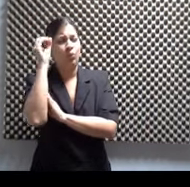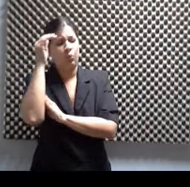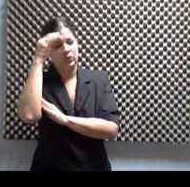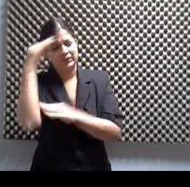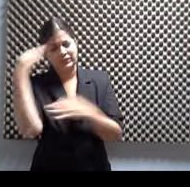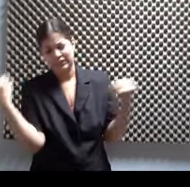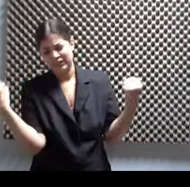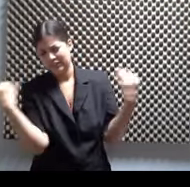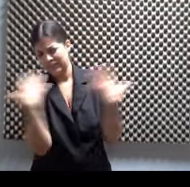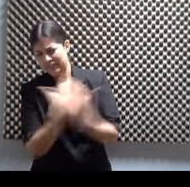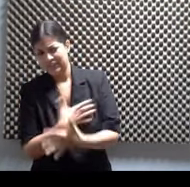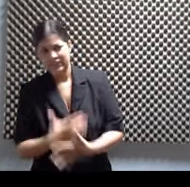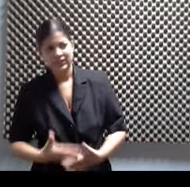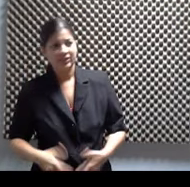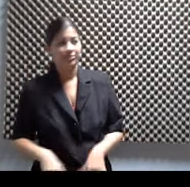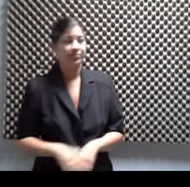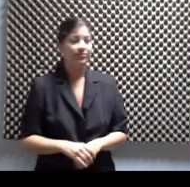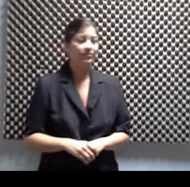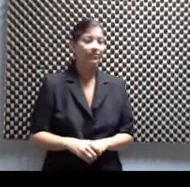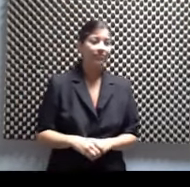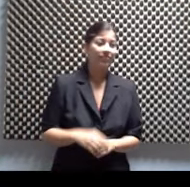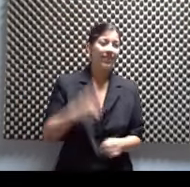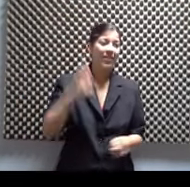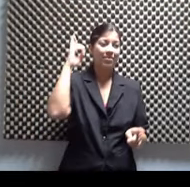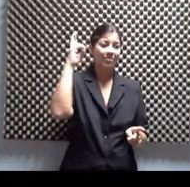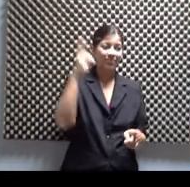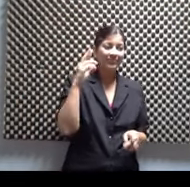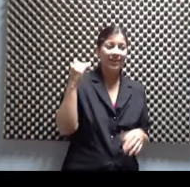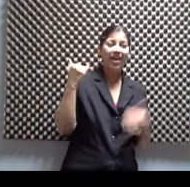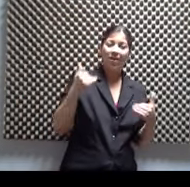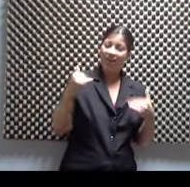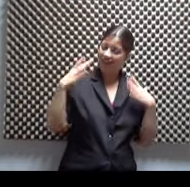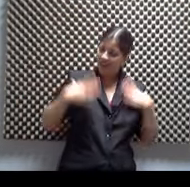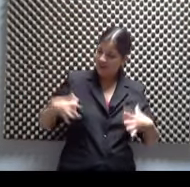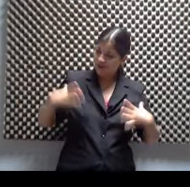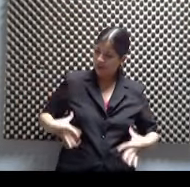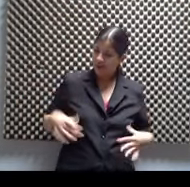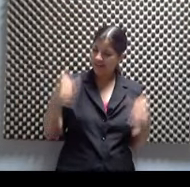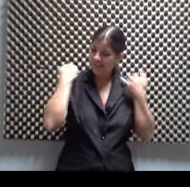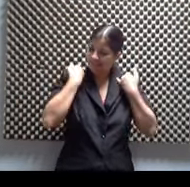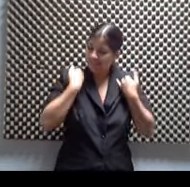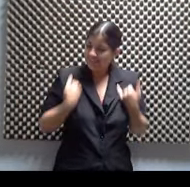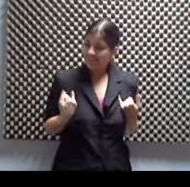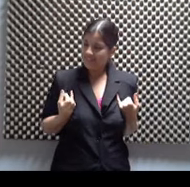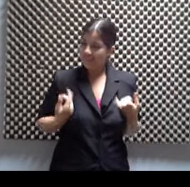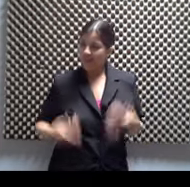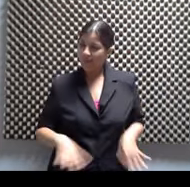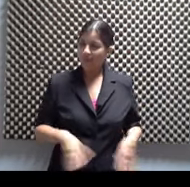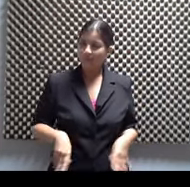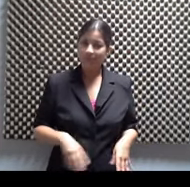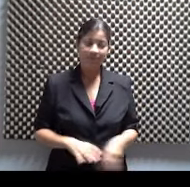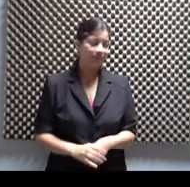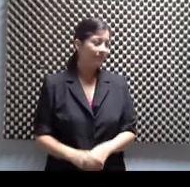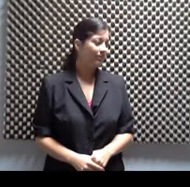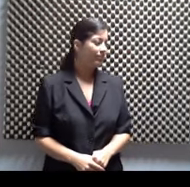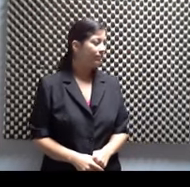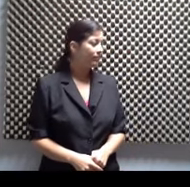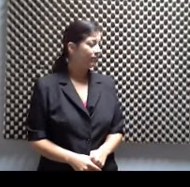negativo 0 y negativo 12. Toda fresquita para acá. Sí. Oh, Dios. Pero entonces, ¿cómo? O sea, ¿tú conocías a